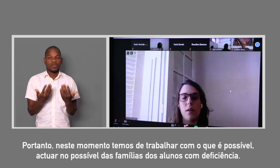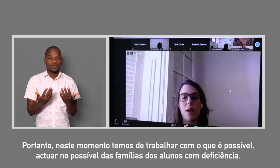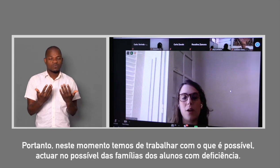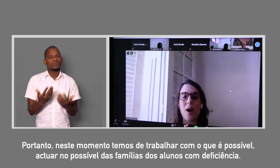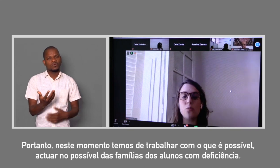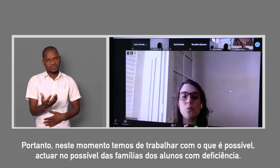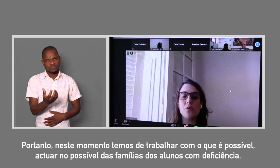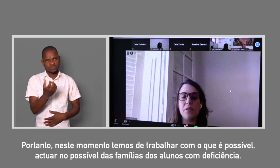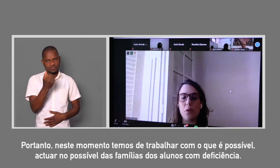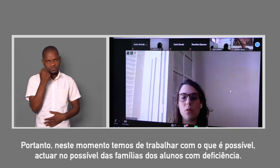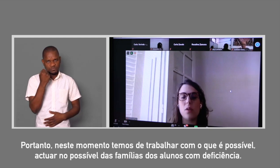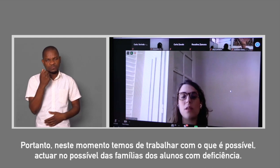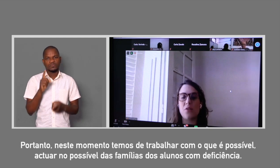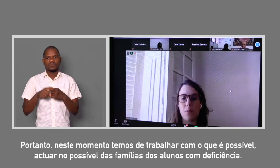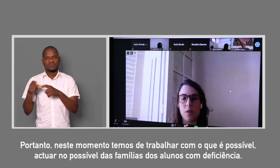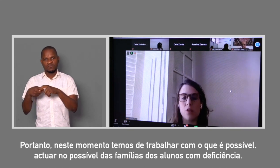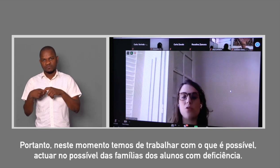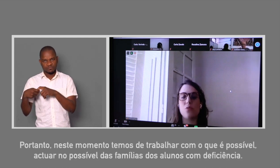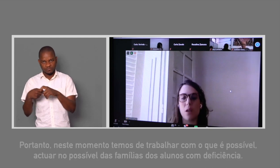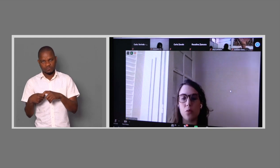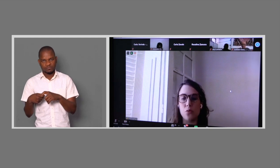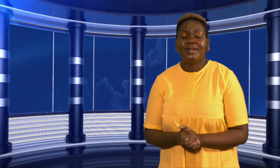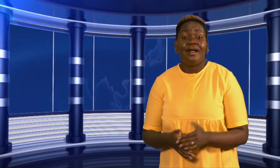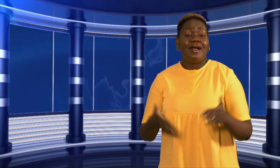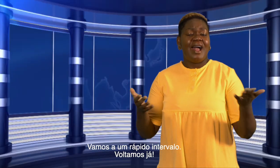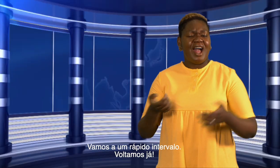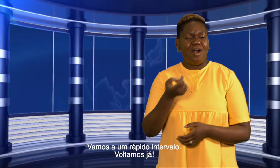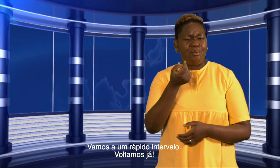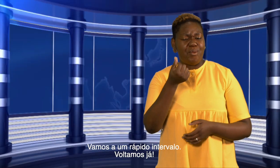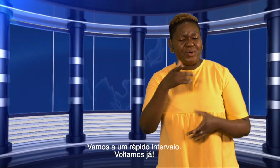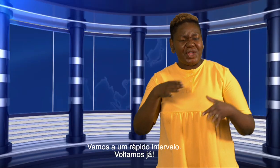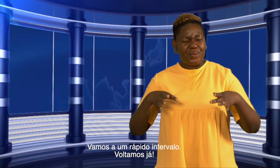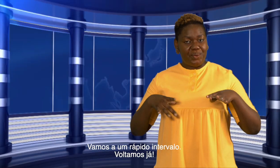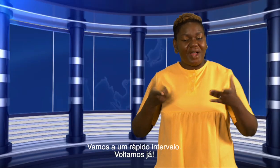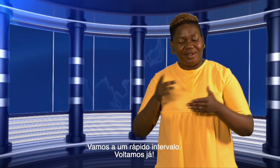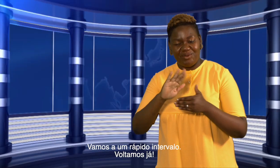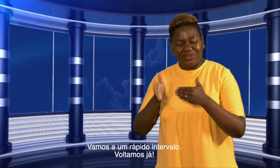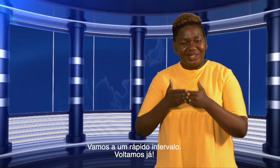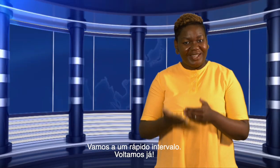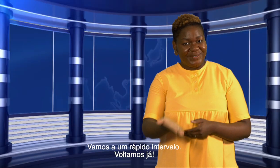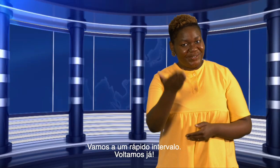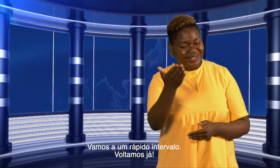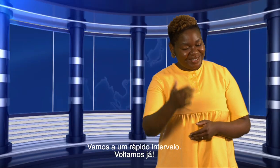Atuar no possível das famílias, dos alunos. Vamos a um rápido intervalo. Voltamos já.